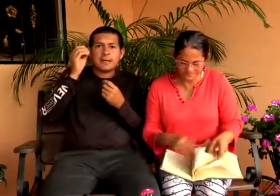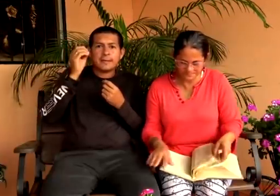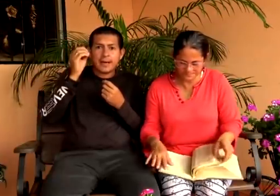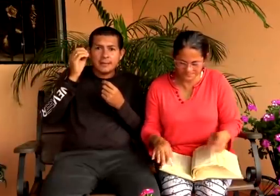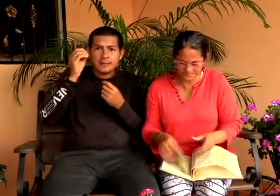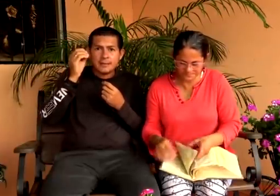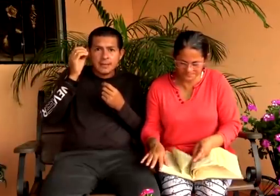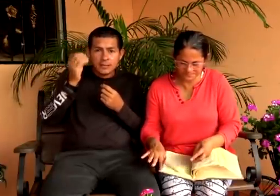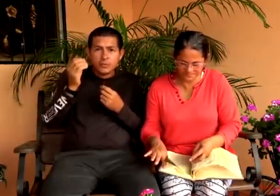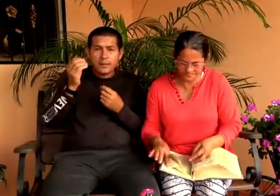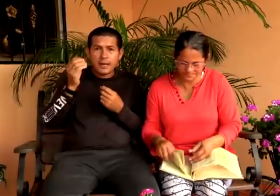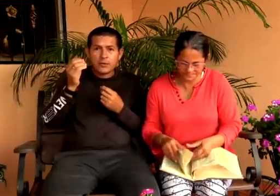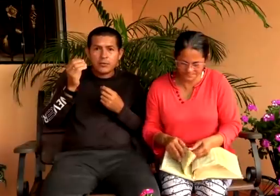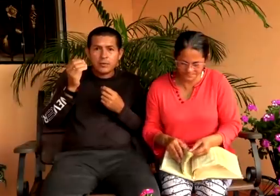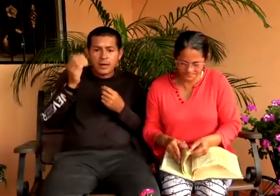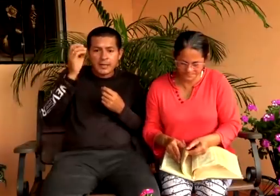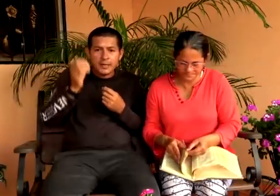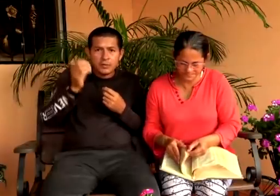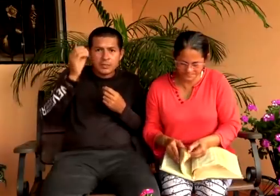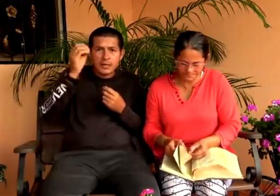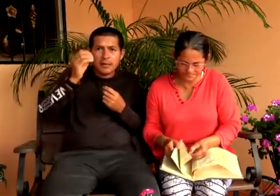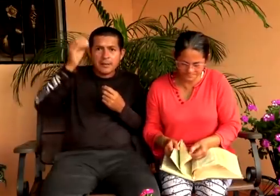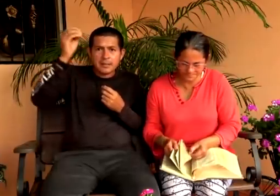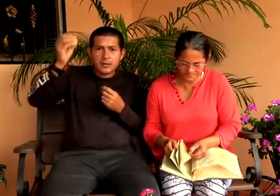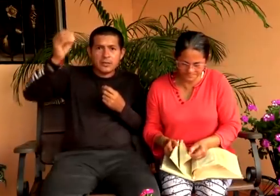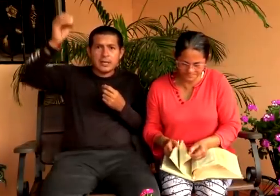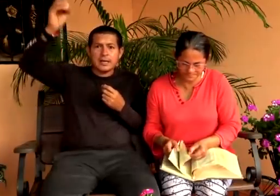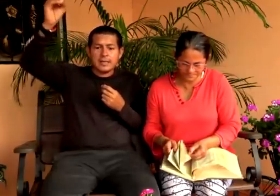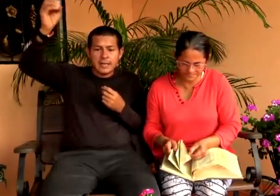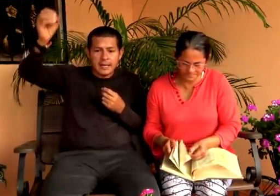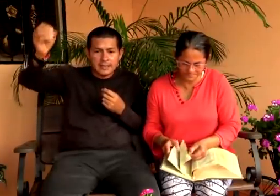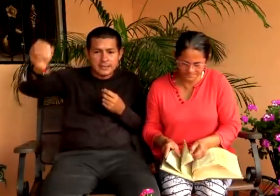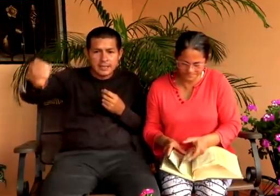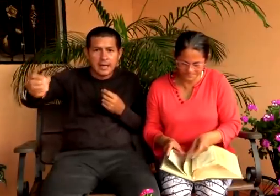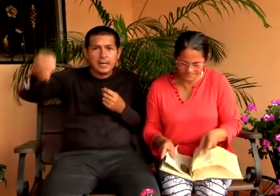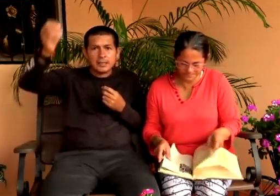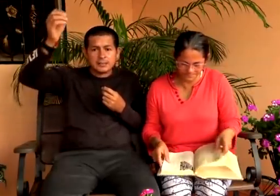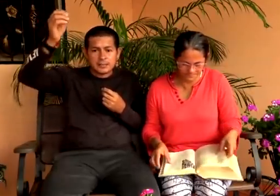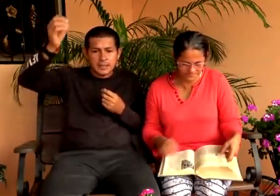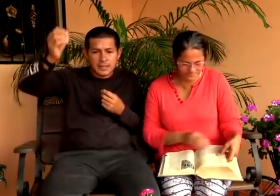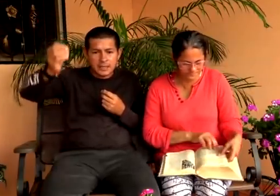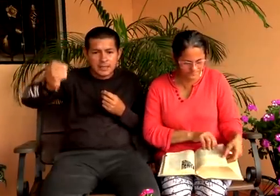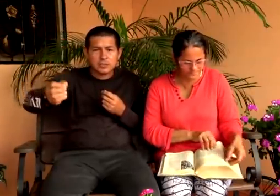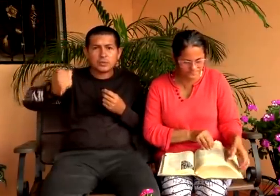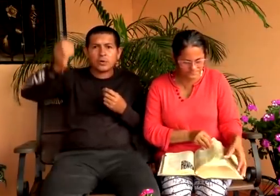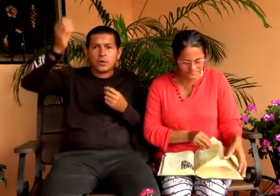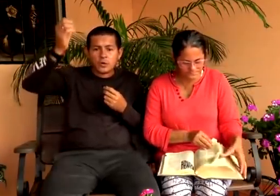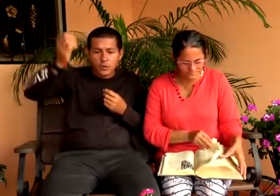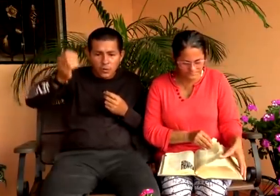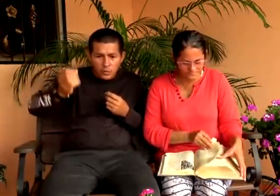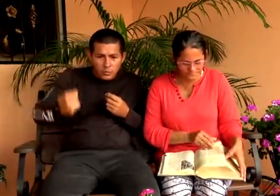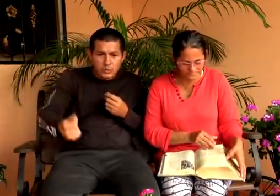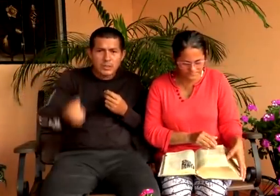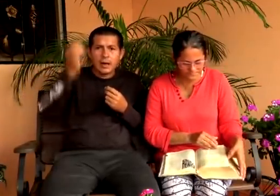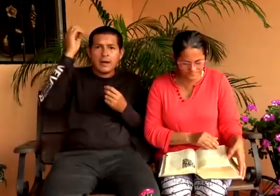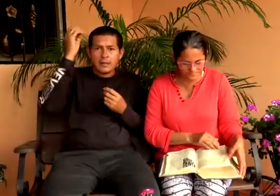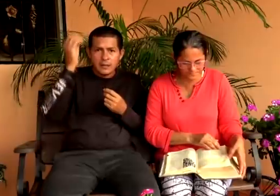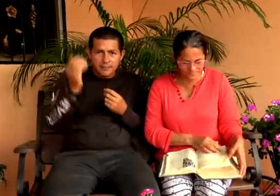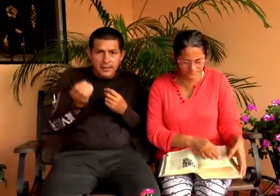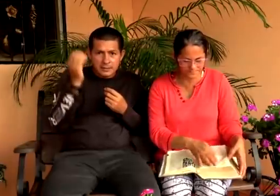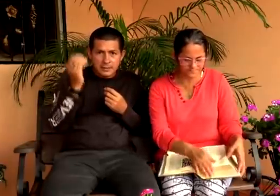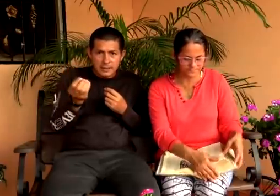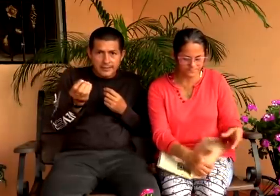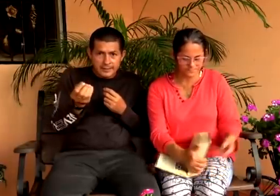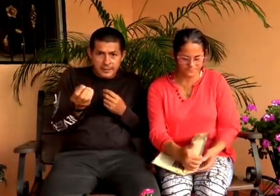apartarse de la verdad es un pecado aquellos que se han apartado de la iglesia de cristo columna